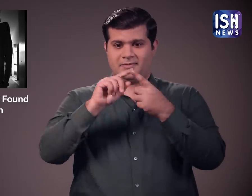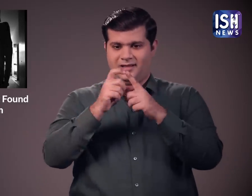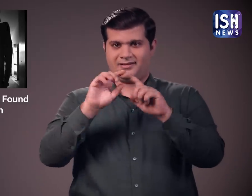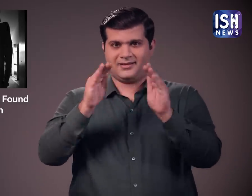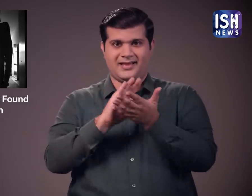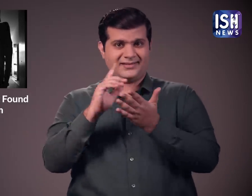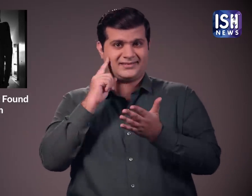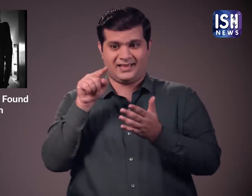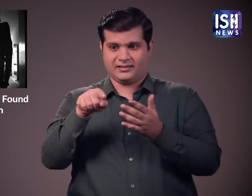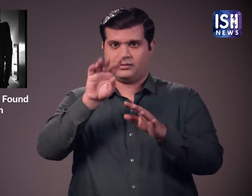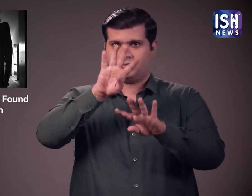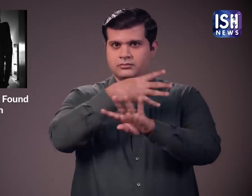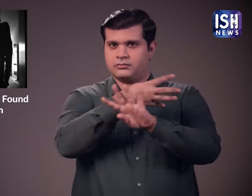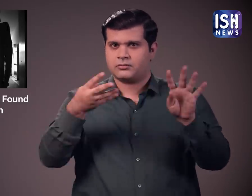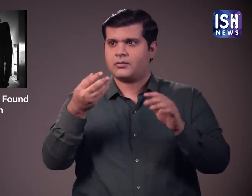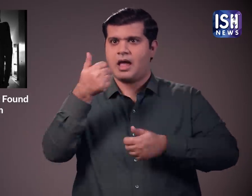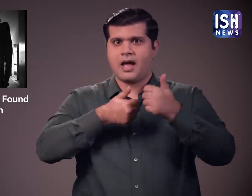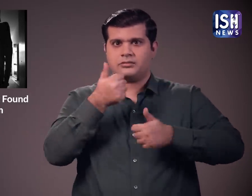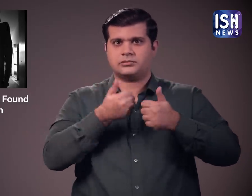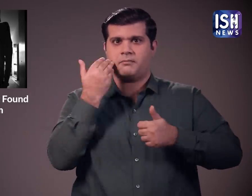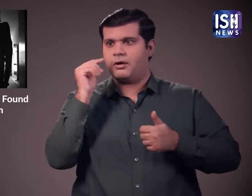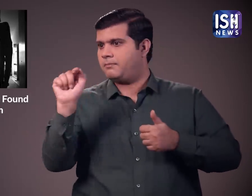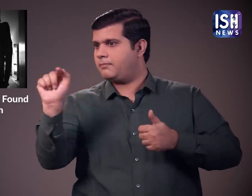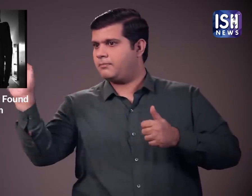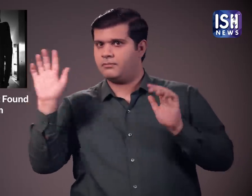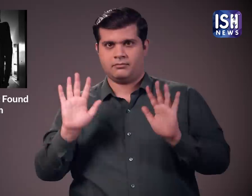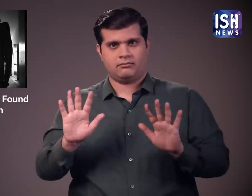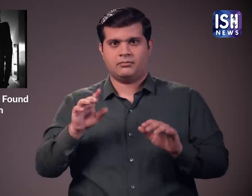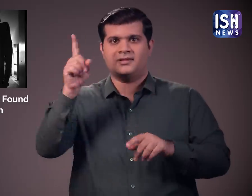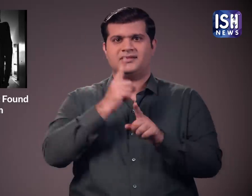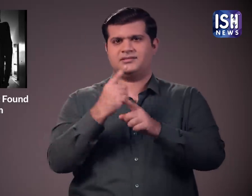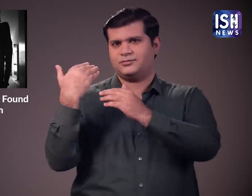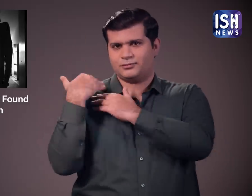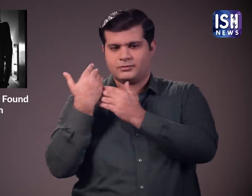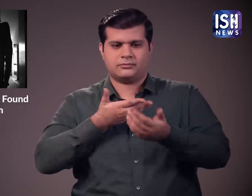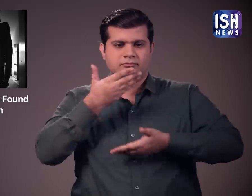BADHI की परिक्षाय निर्दारित होती है। समय पर पाठिकरम पूरा करना शिक्षक की जिम्मेदारी